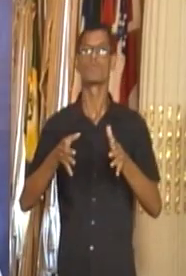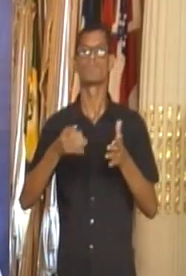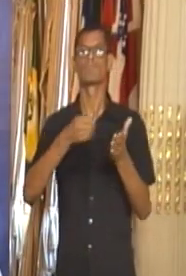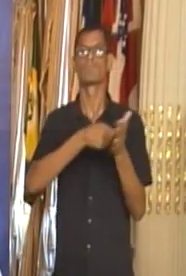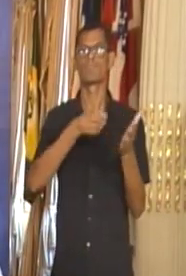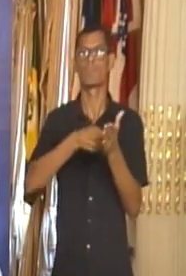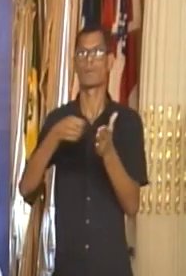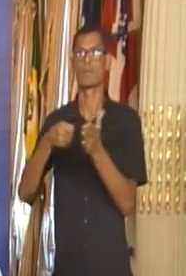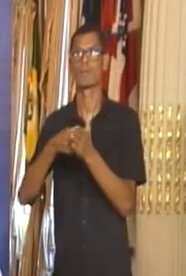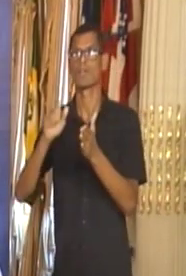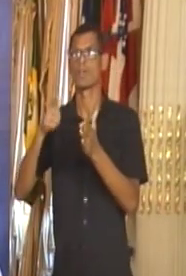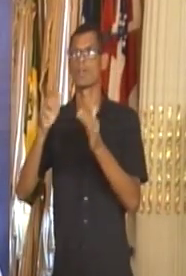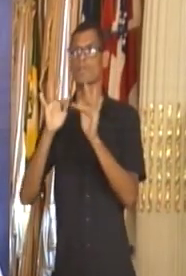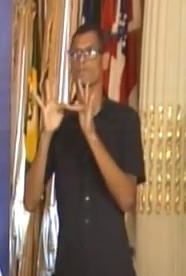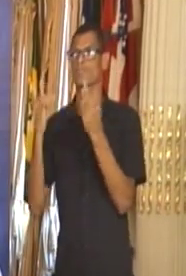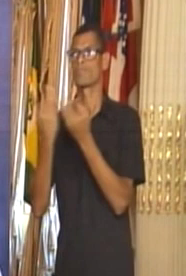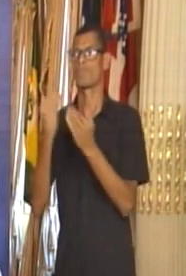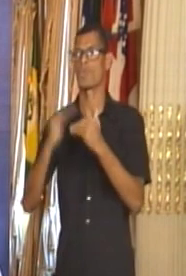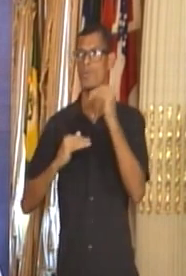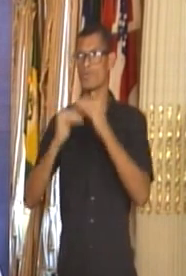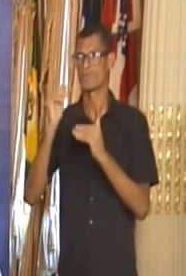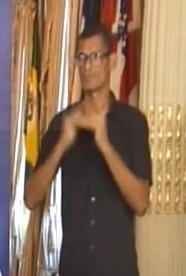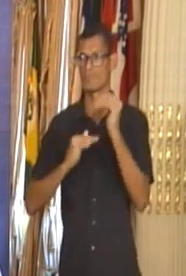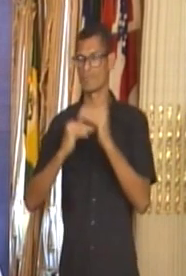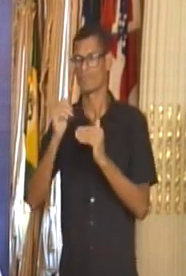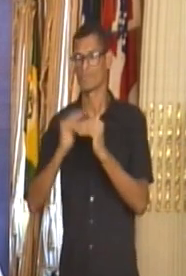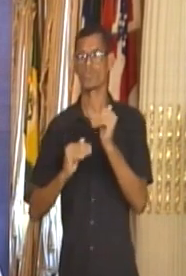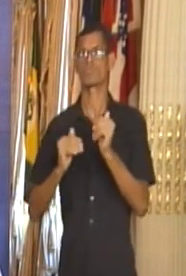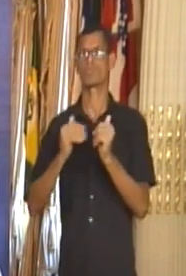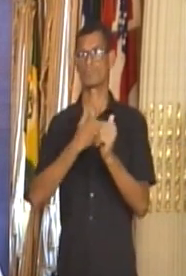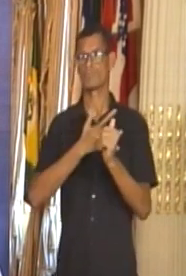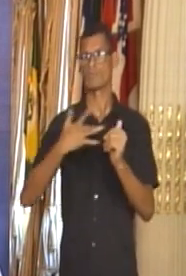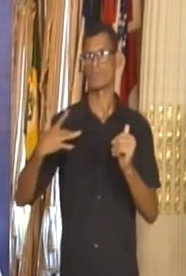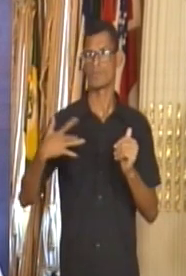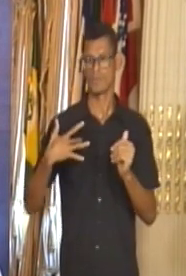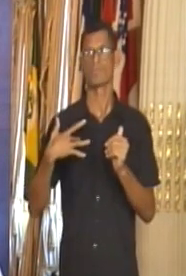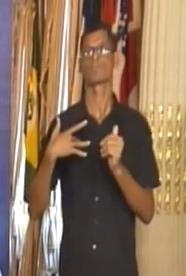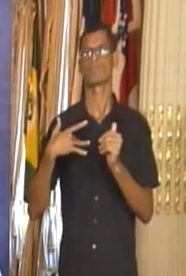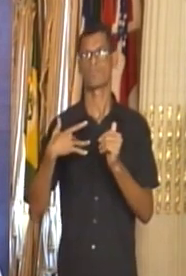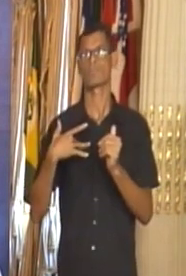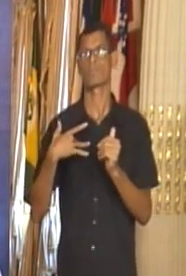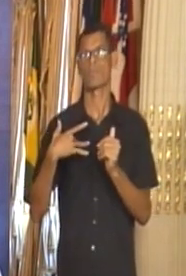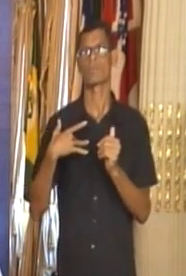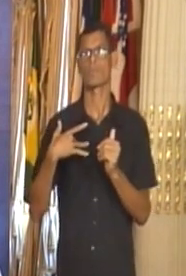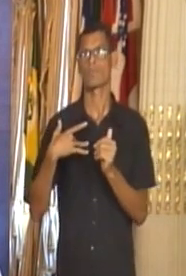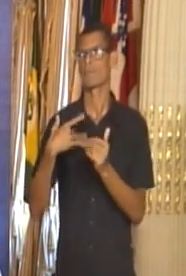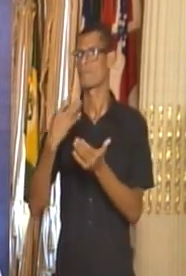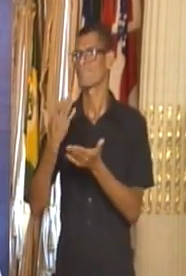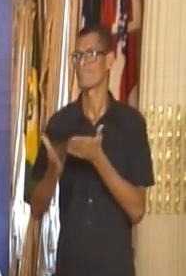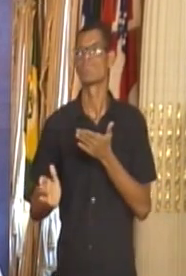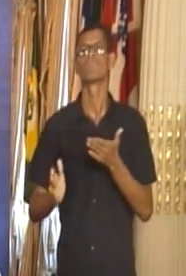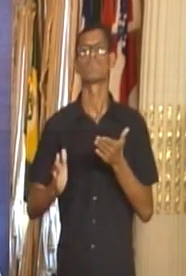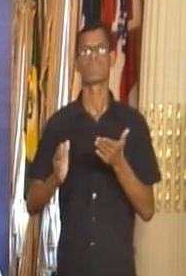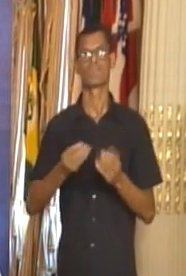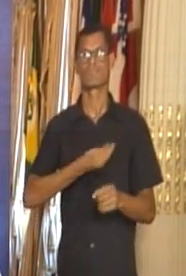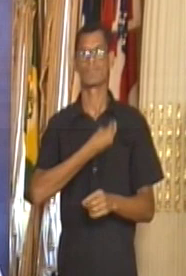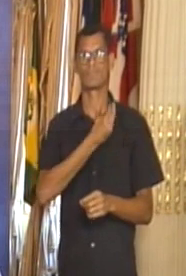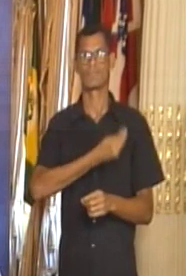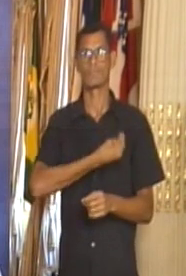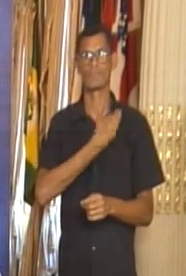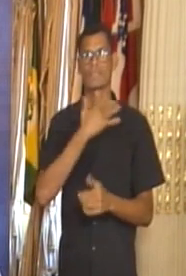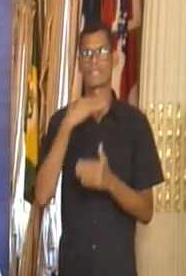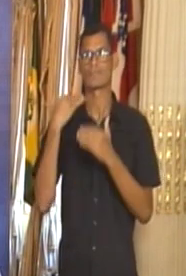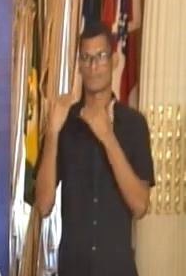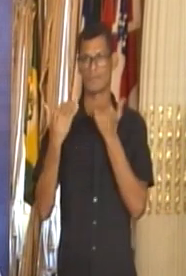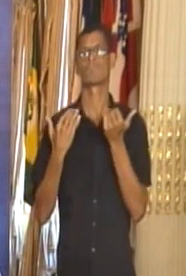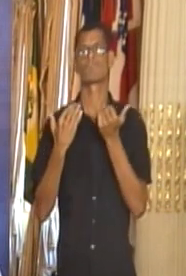familiares de profissionais que porventura percam suas vidas na luta, nesse enfrentamento